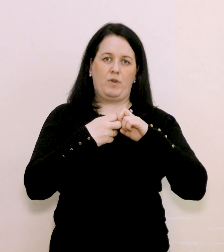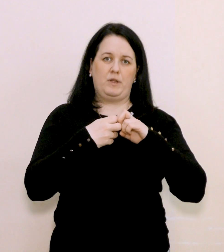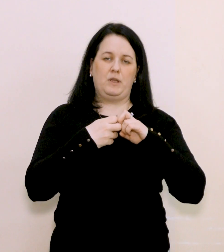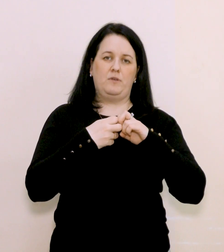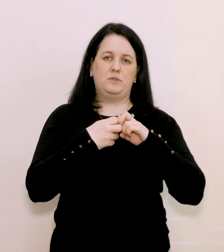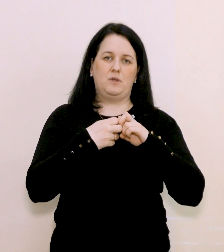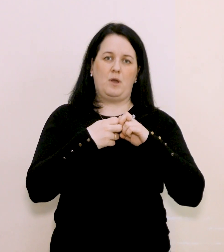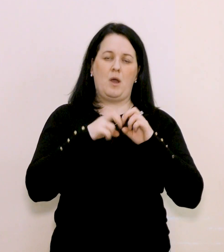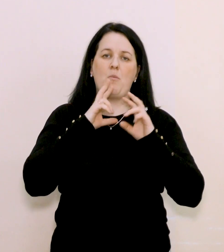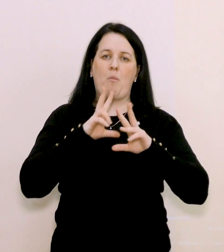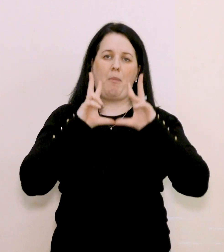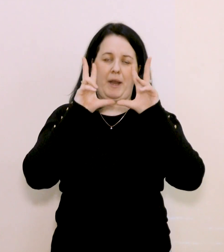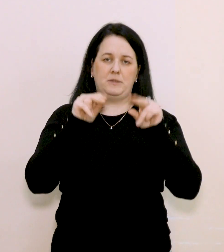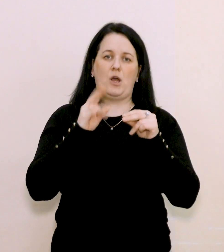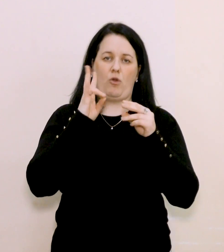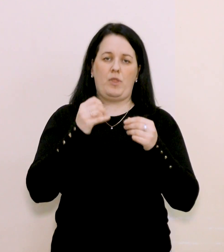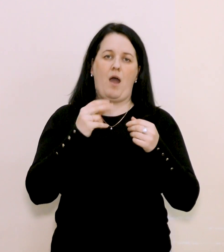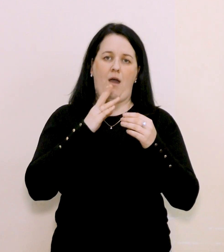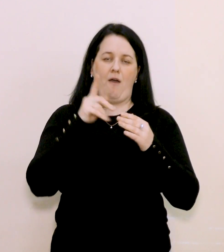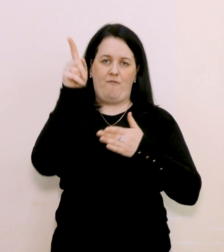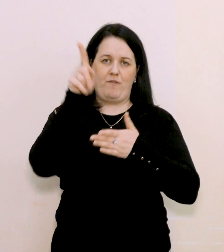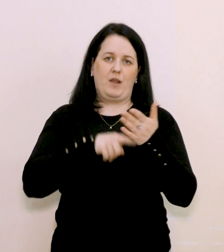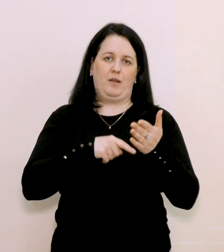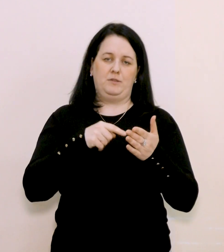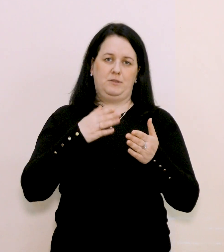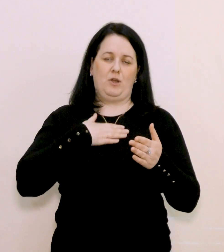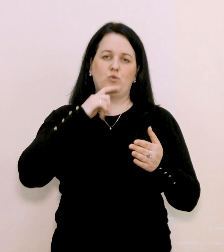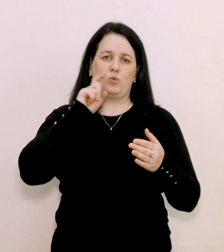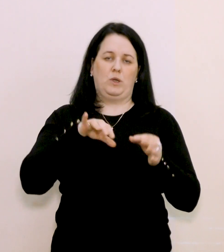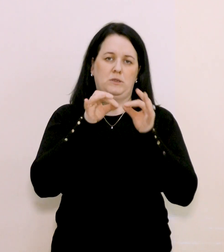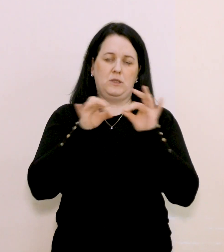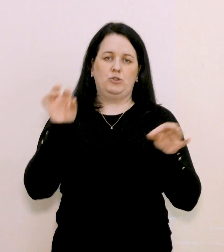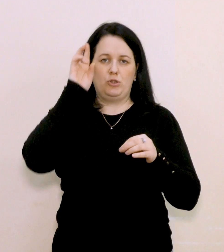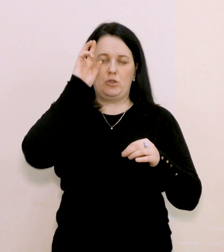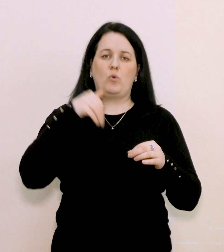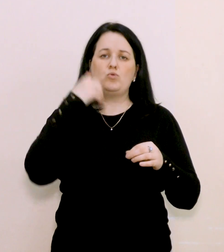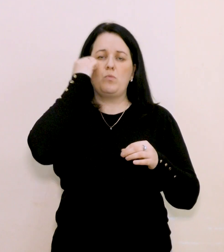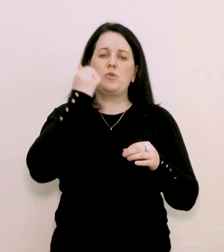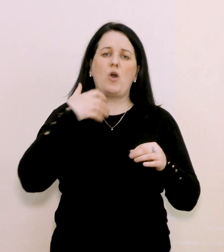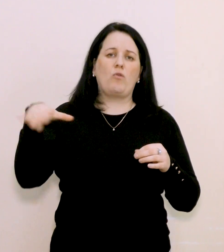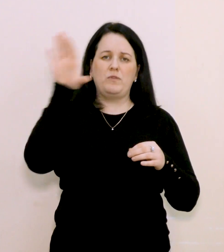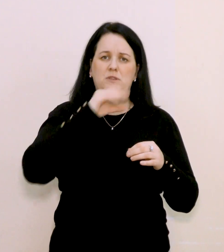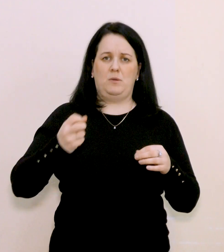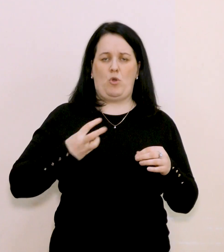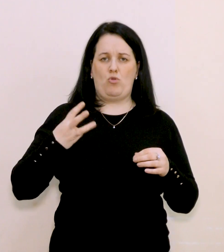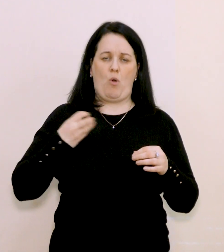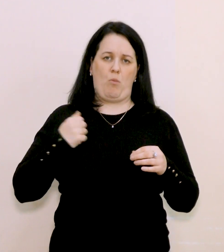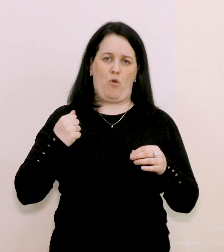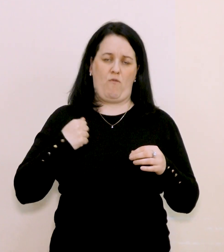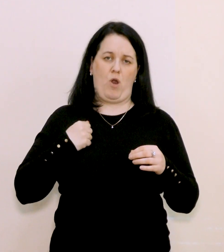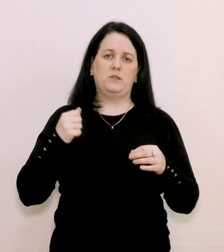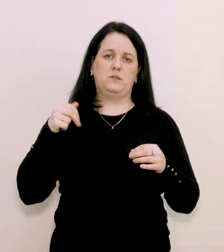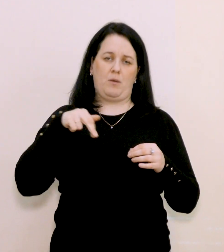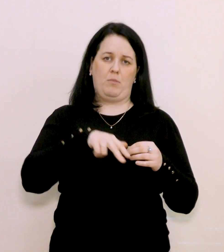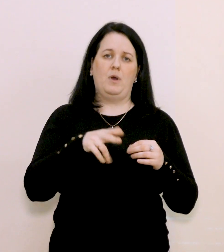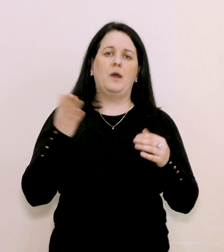присягу на вірність української незалежної держави. Я хочу подякувати всім добровольцям, які сьогодні,